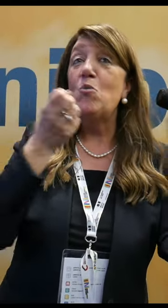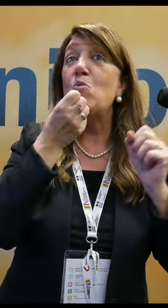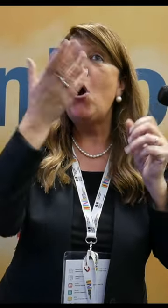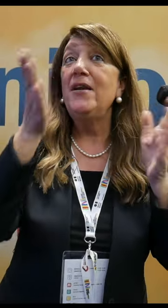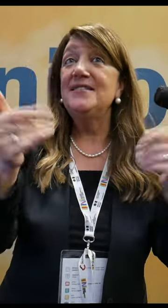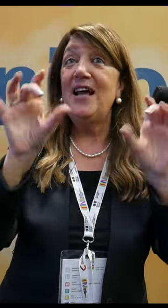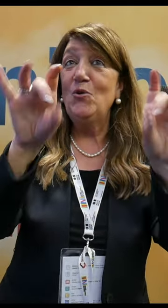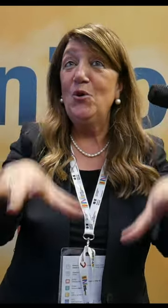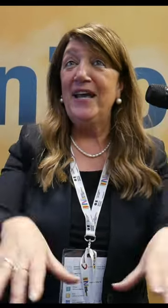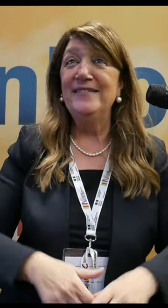Buon Salone!